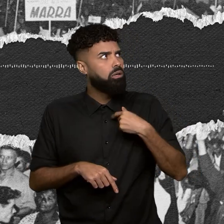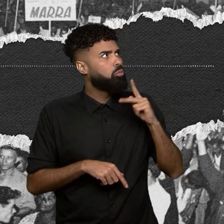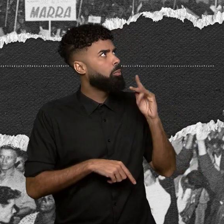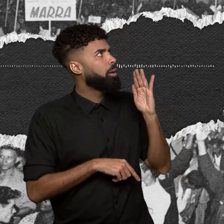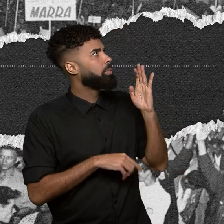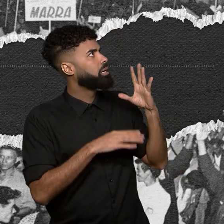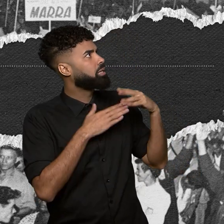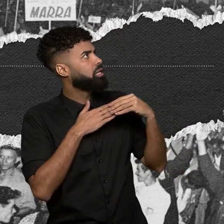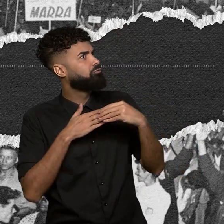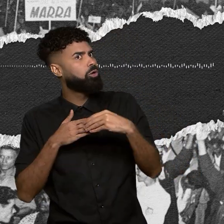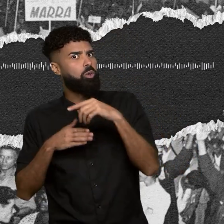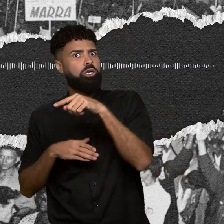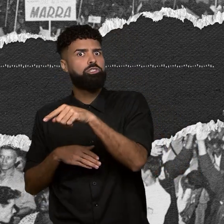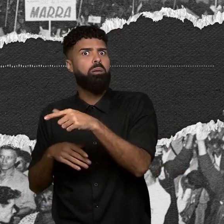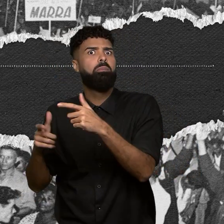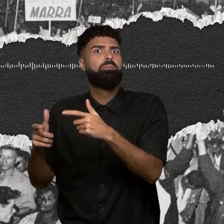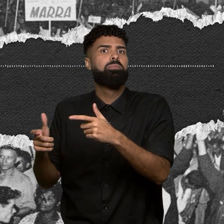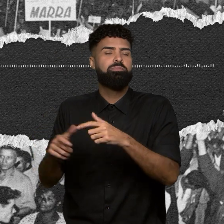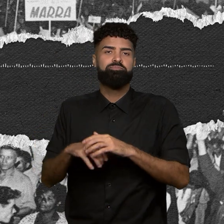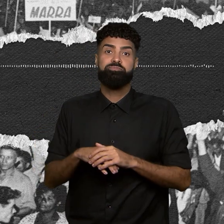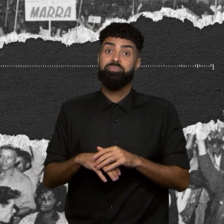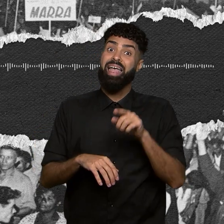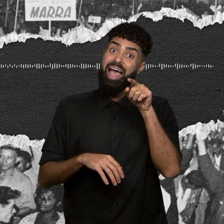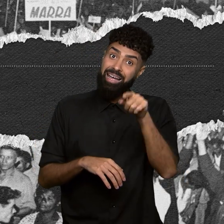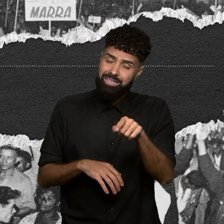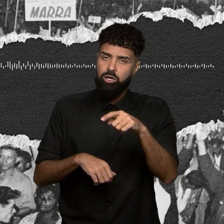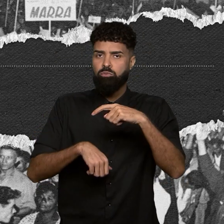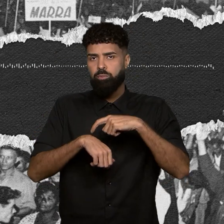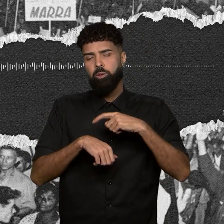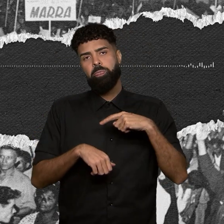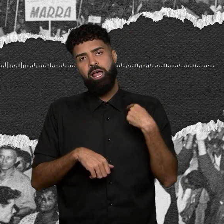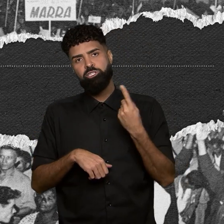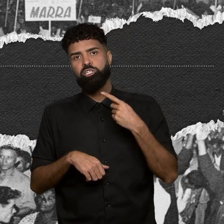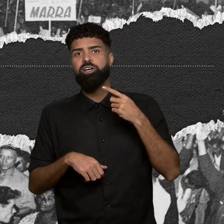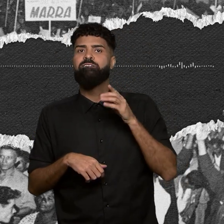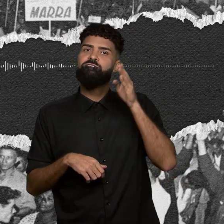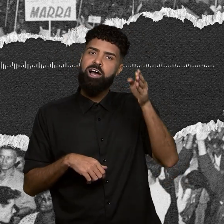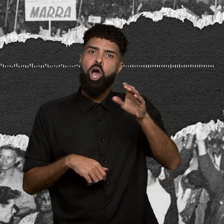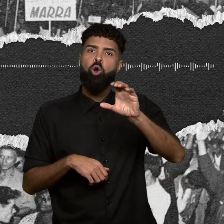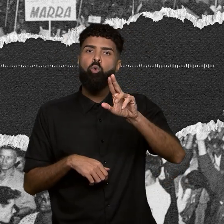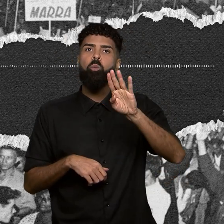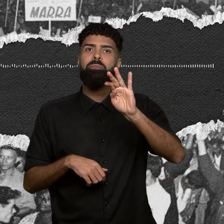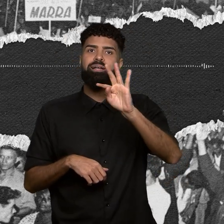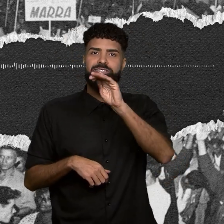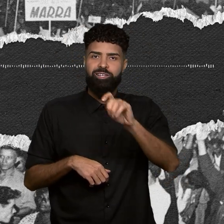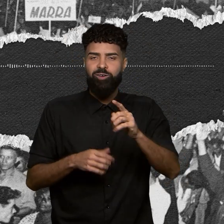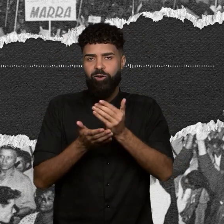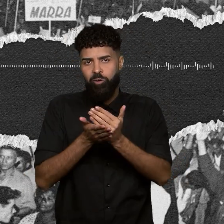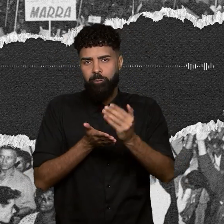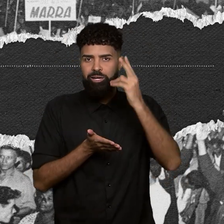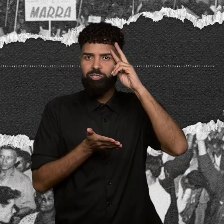levando a gente? E é aí que a gente vai até Cubatão para começar a nossa história da Vila Socorro.